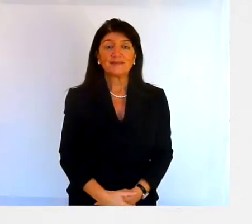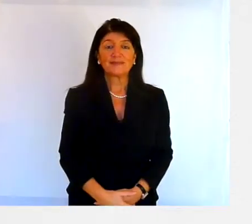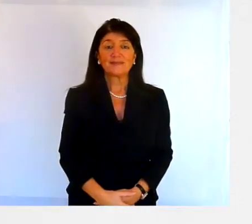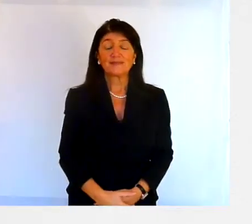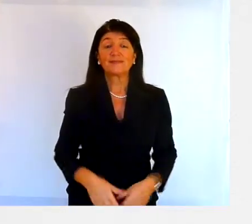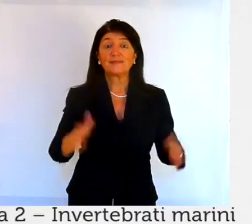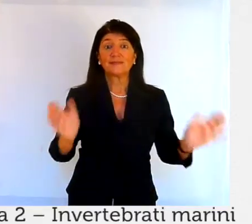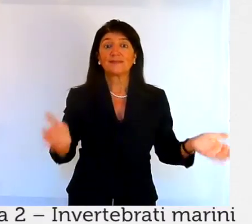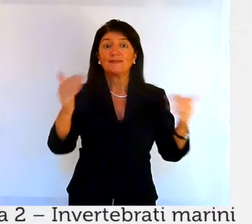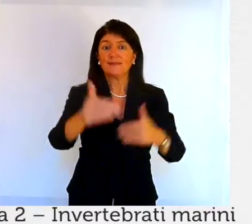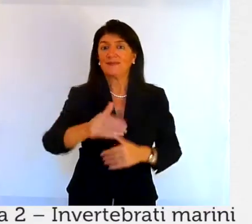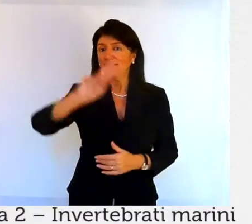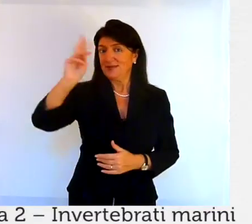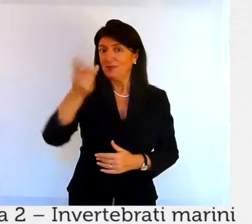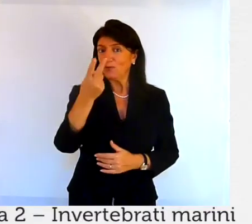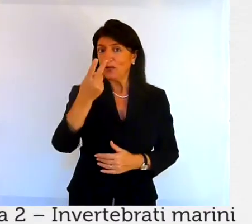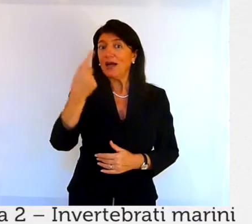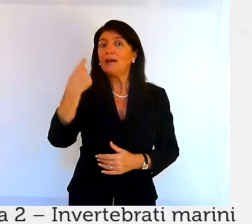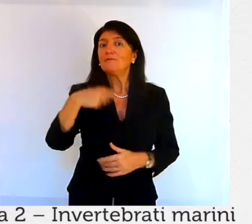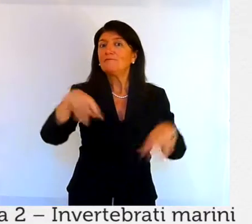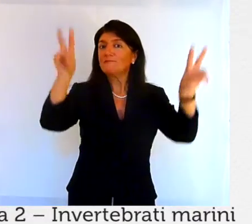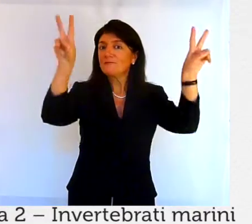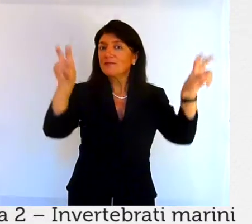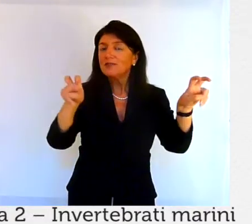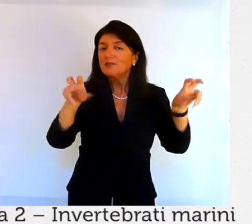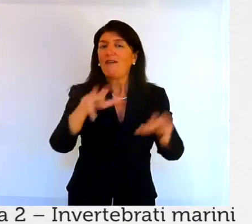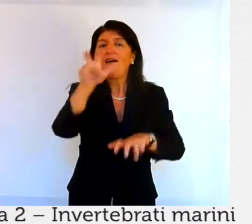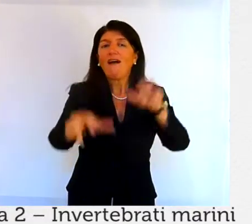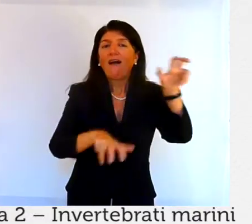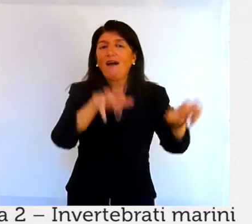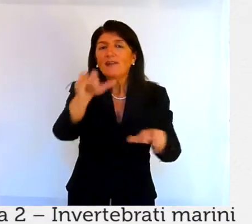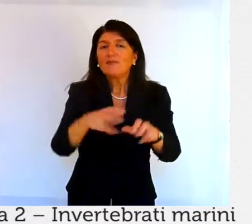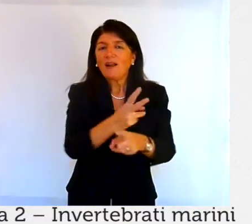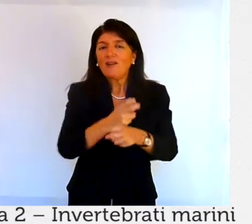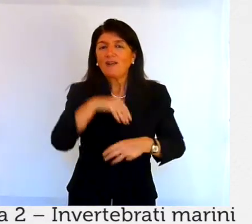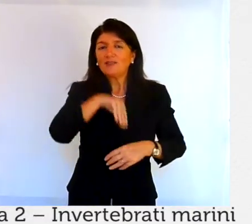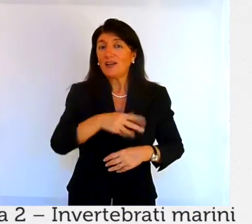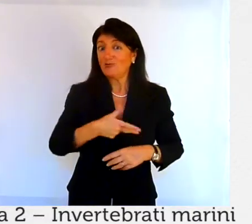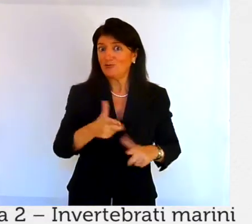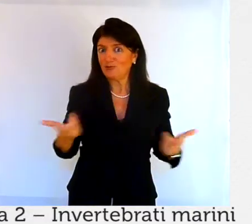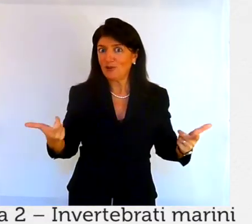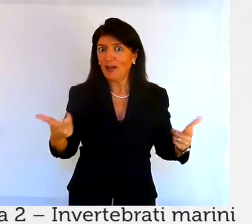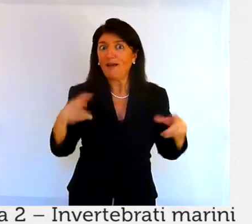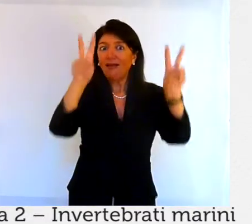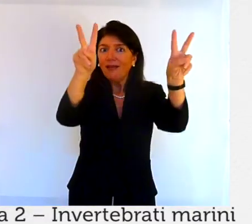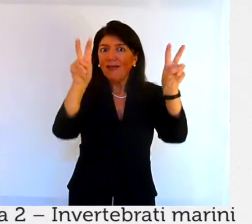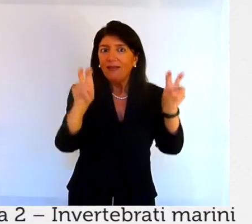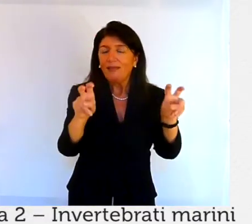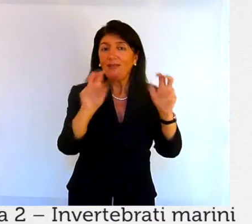sala 2 invertebrati marini madrepora